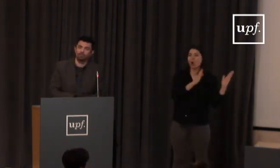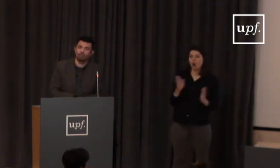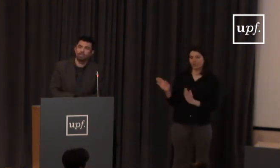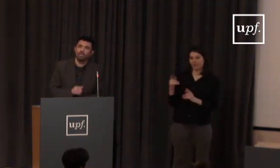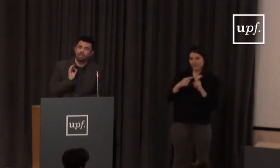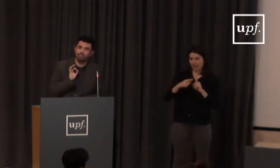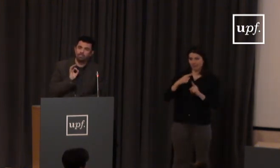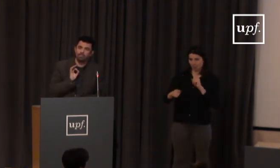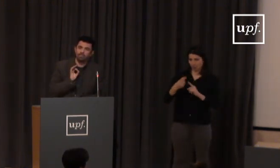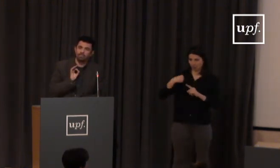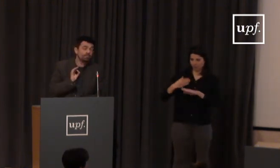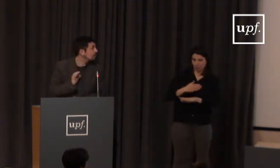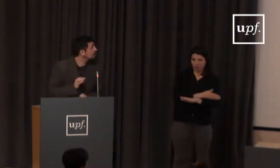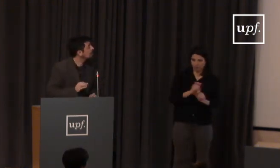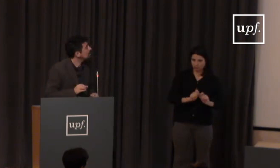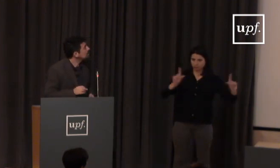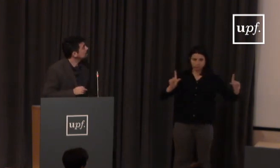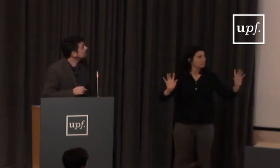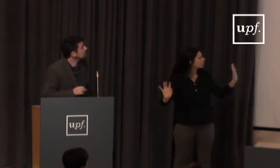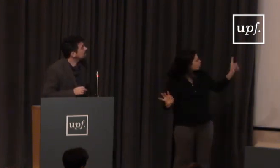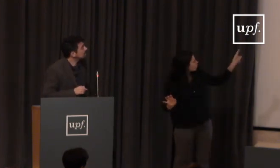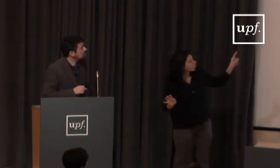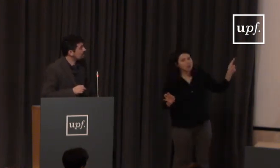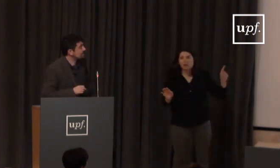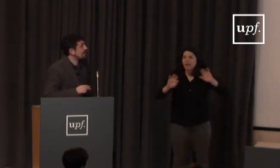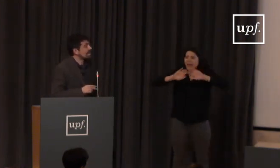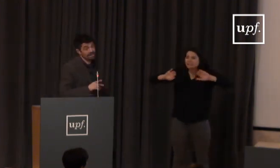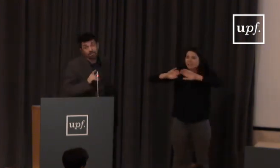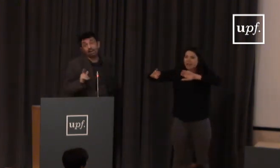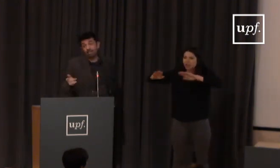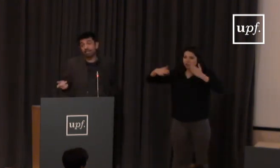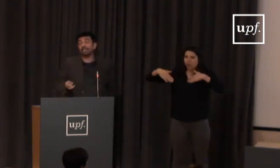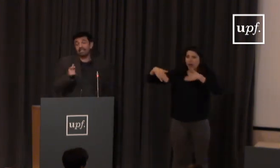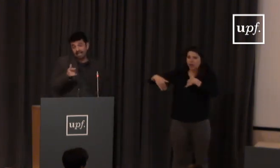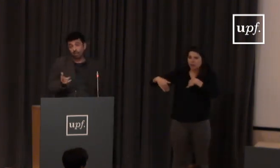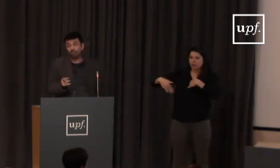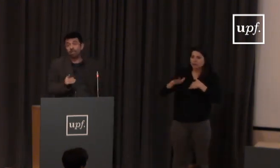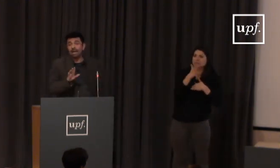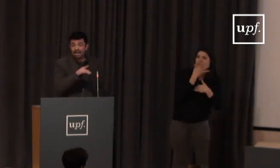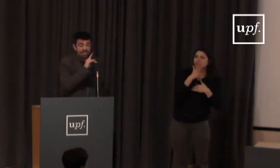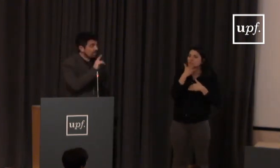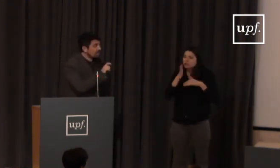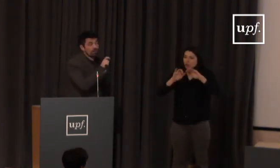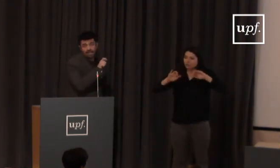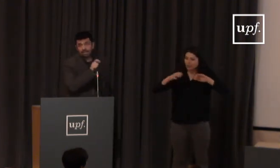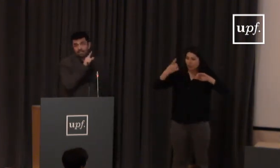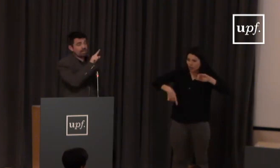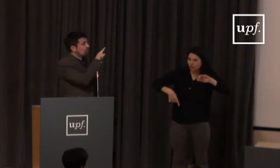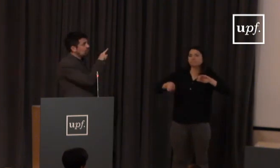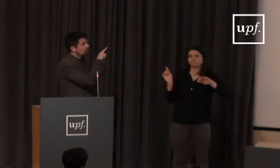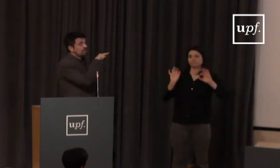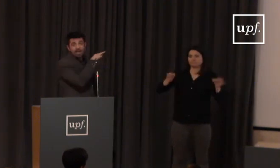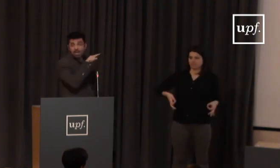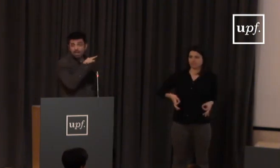los elementos pero no hay espacios ¿no? o sea hay entre palabras entre el espacio hay espacio entre